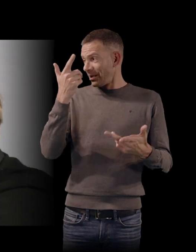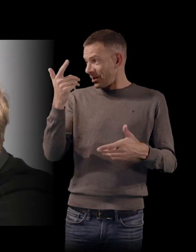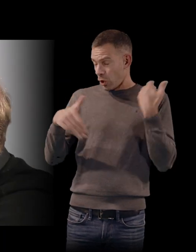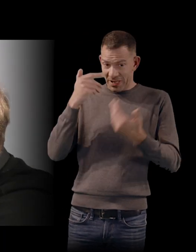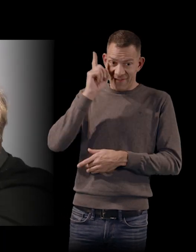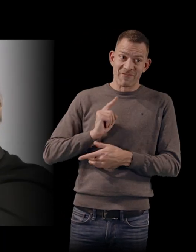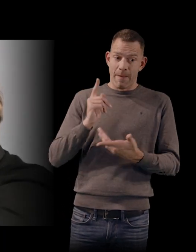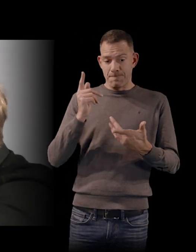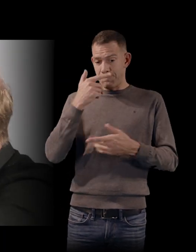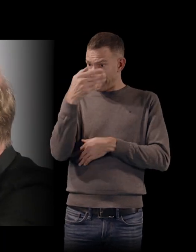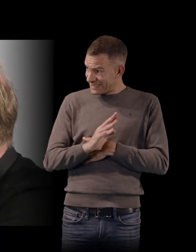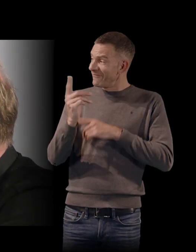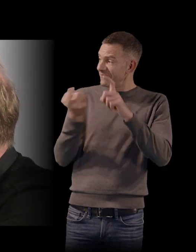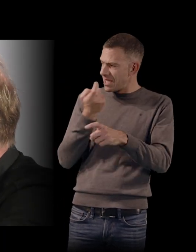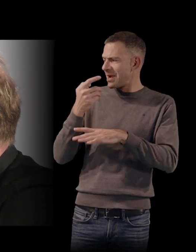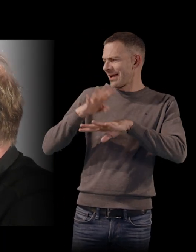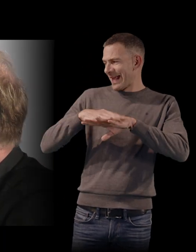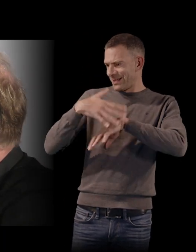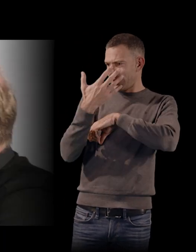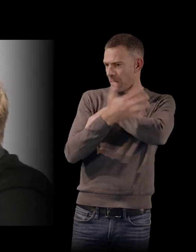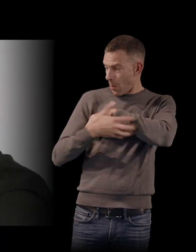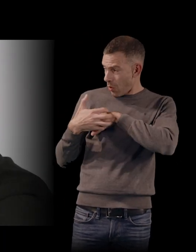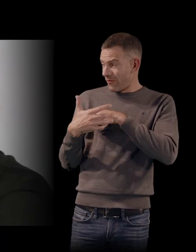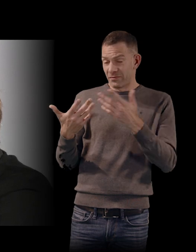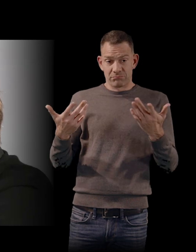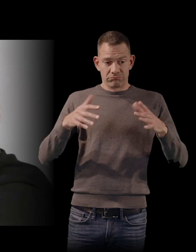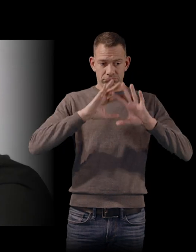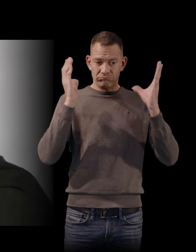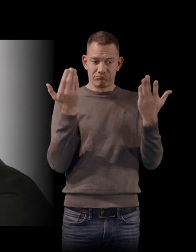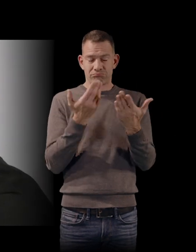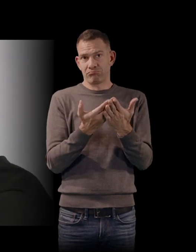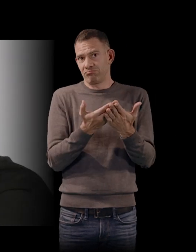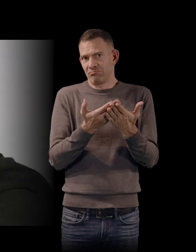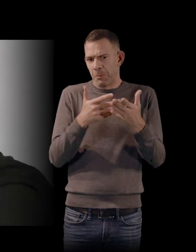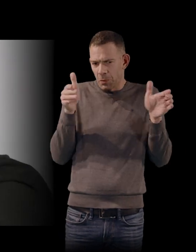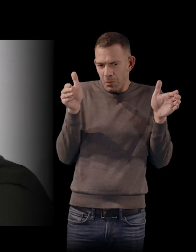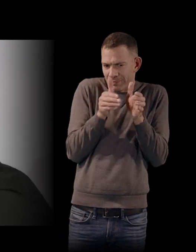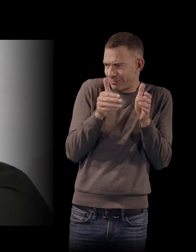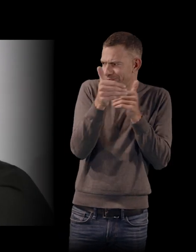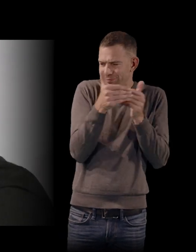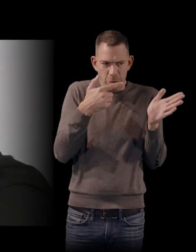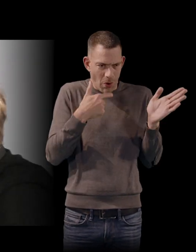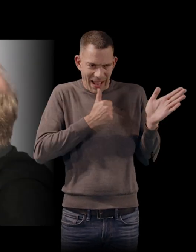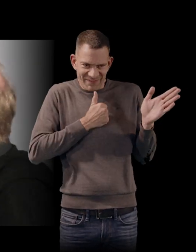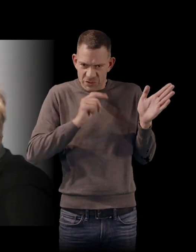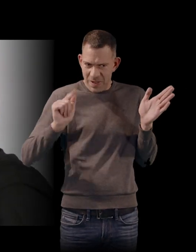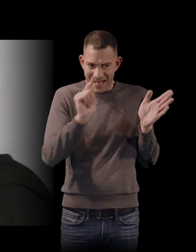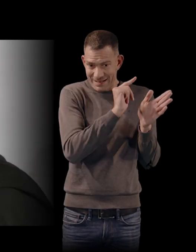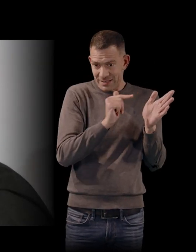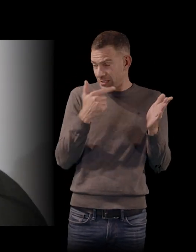vient des favelas, finalement, on représente aussi à l'échelle intime, à l'échelle de l'individu, des réalités que vous mettez en